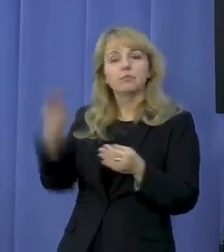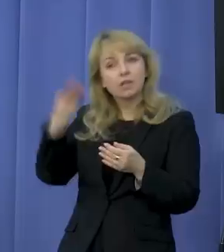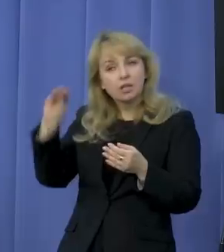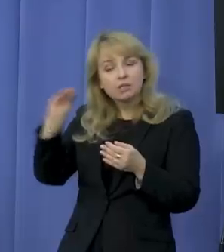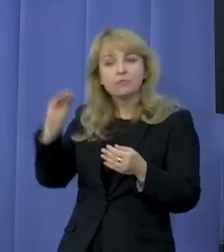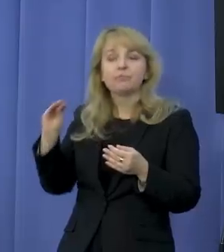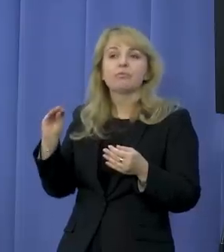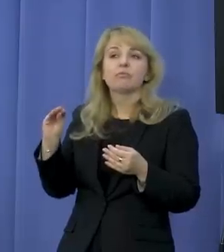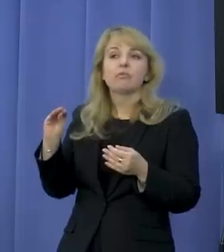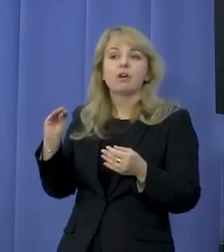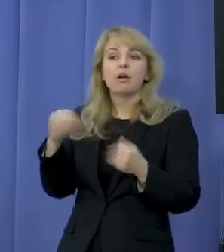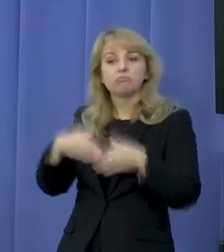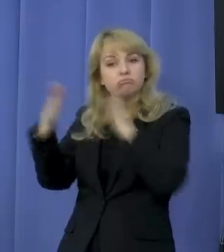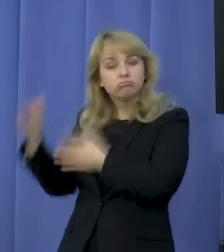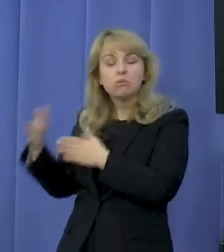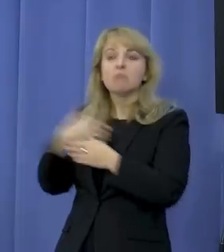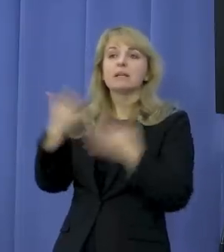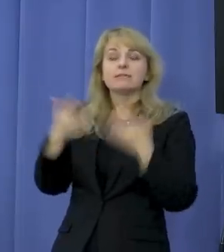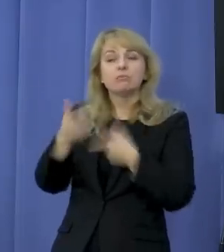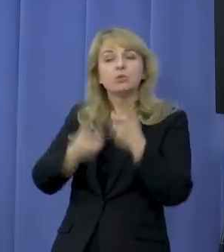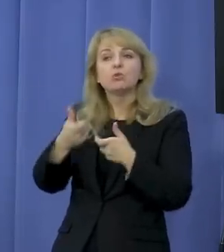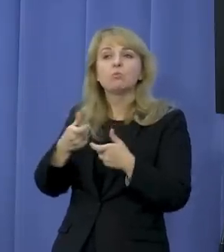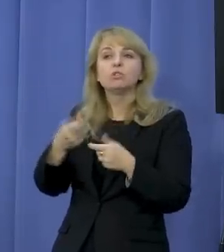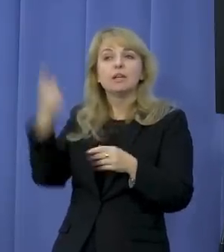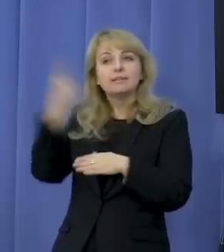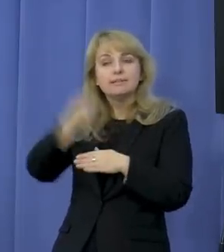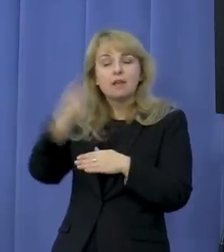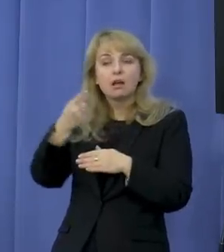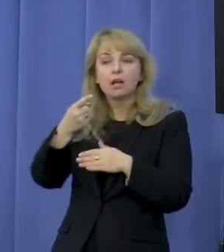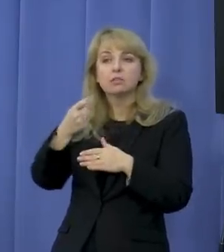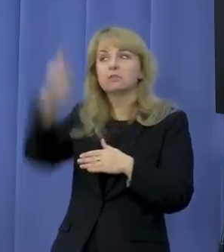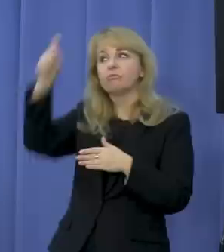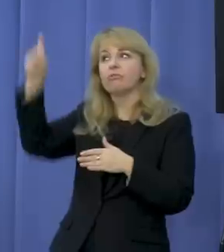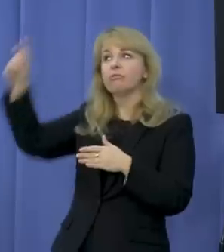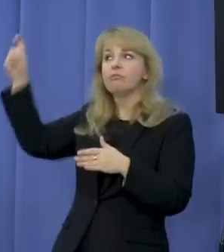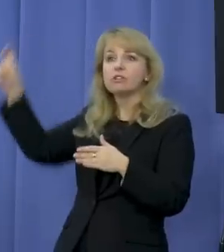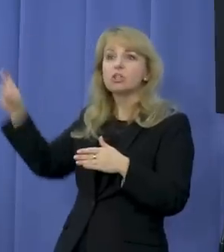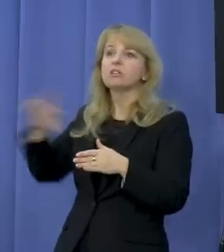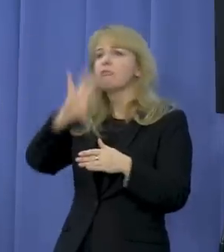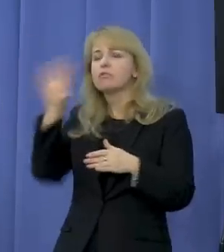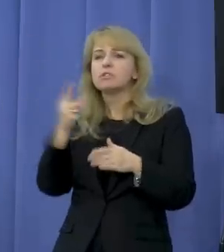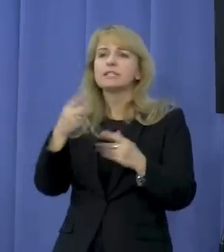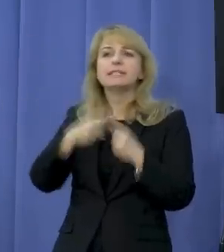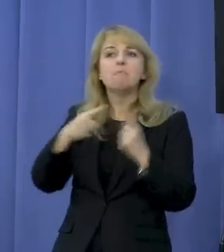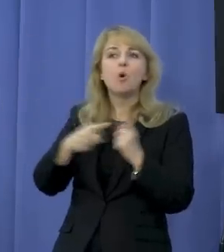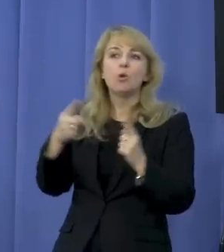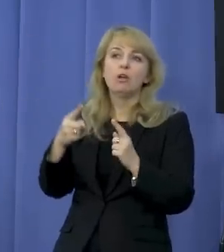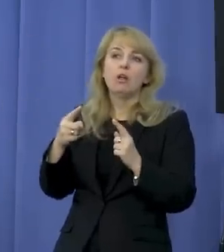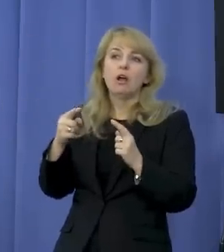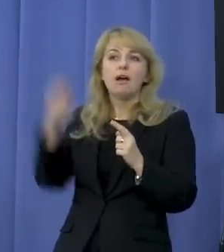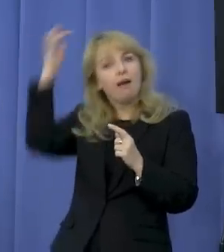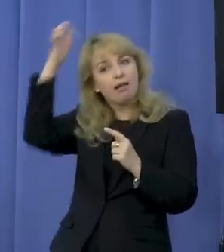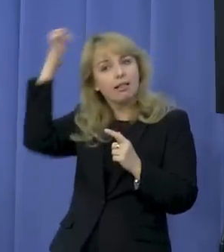kolejne rozwiązanie to jest zabronienie wieszania i eksponowania symboli religijnych